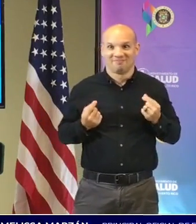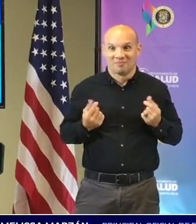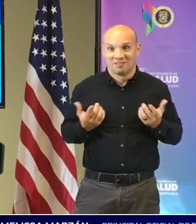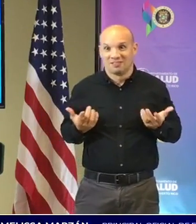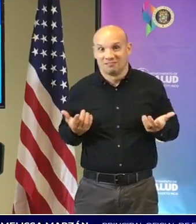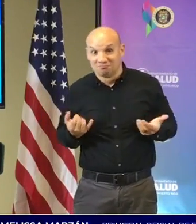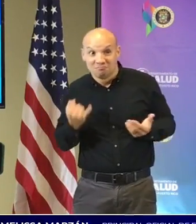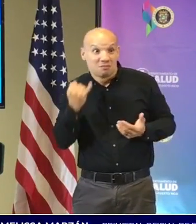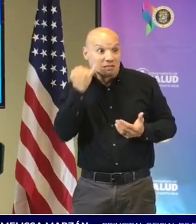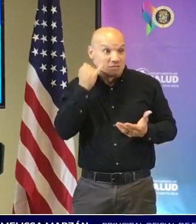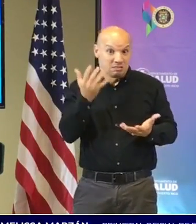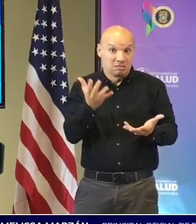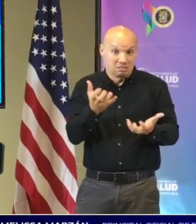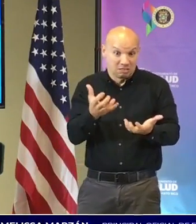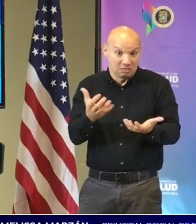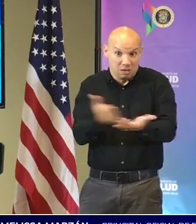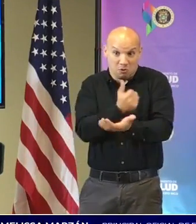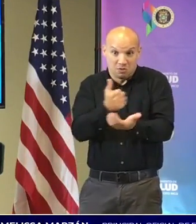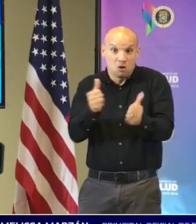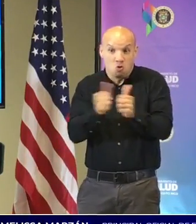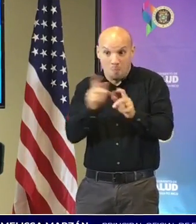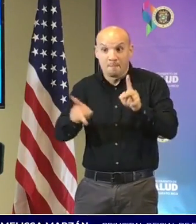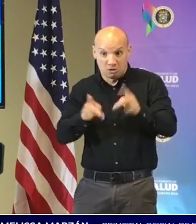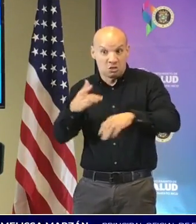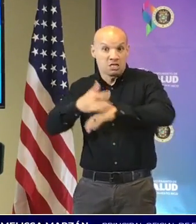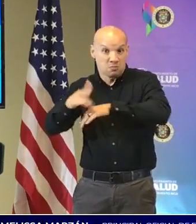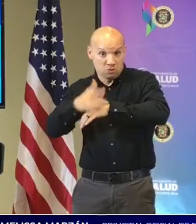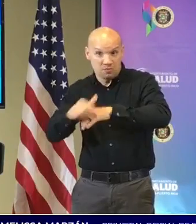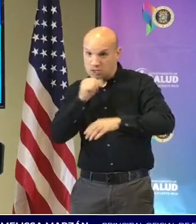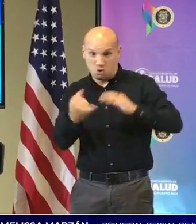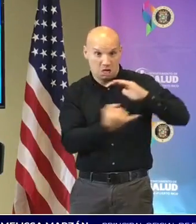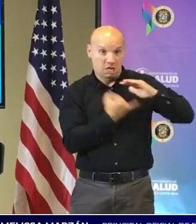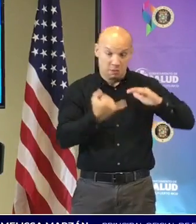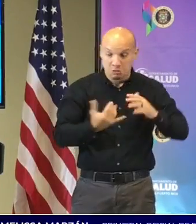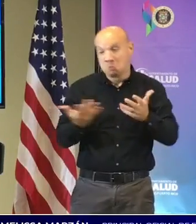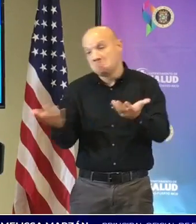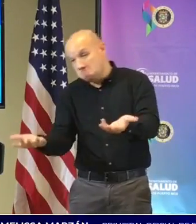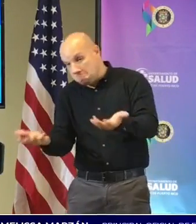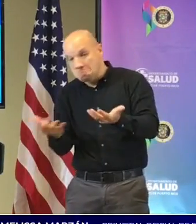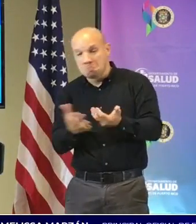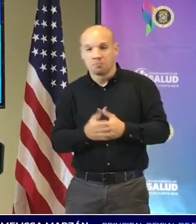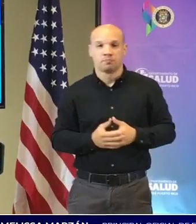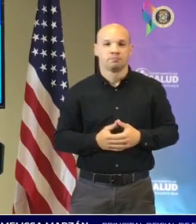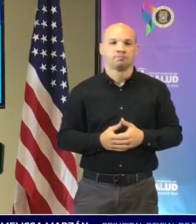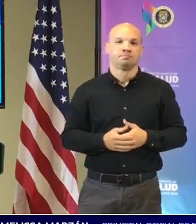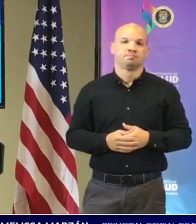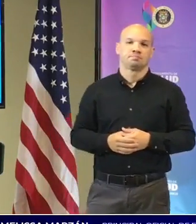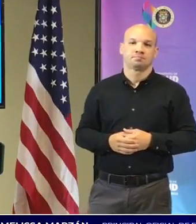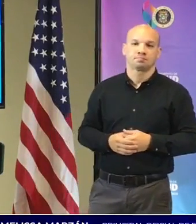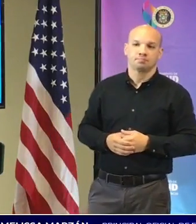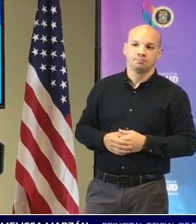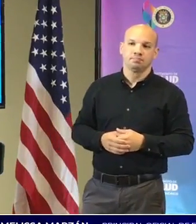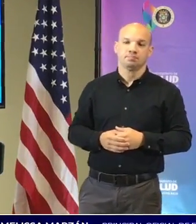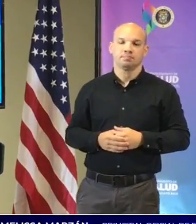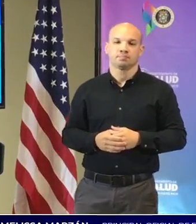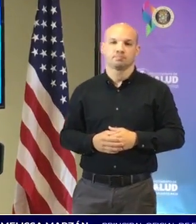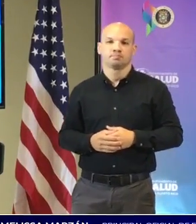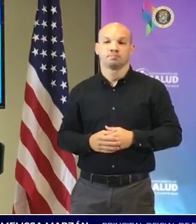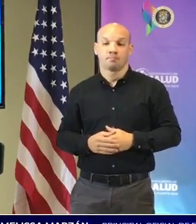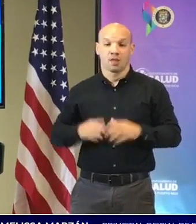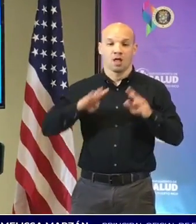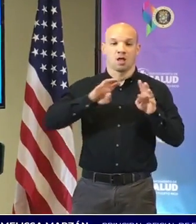hacer la actividad con las personas que tenían disponible de actividades